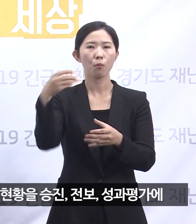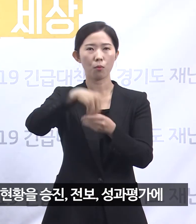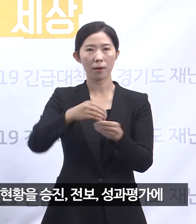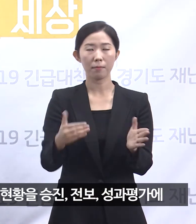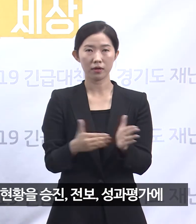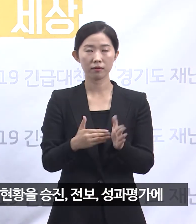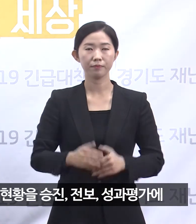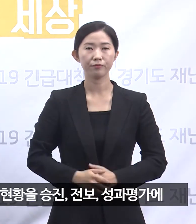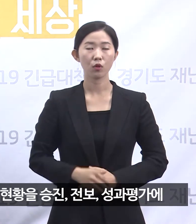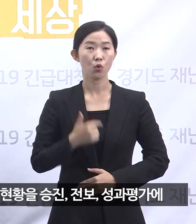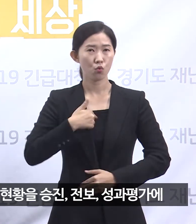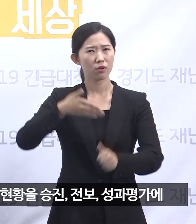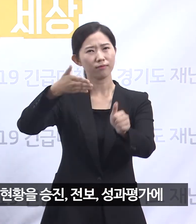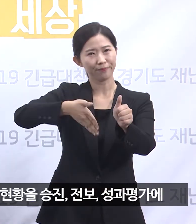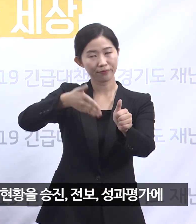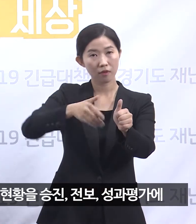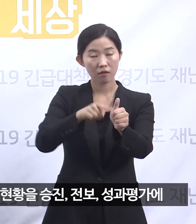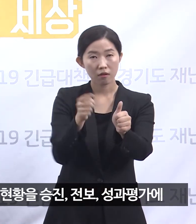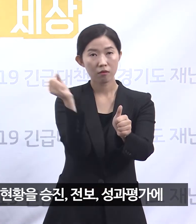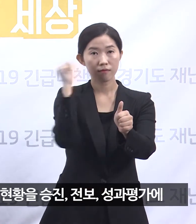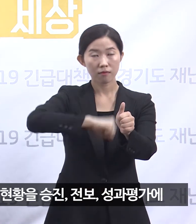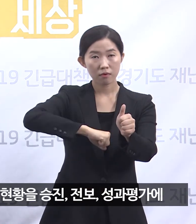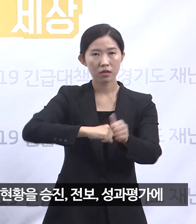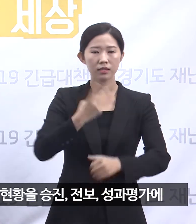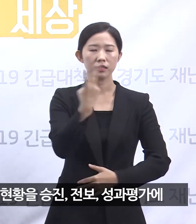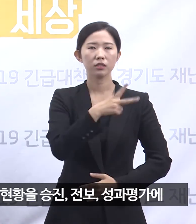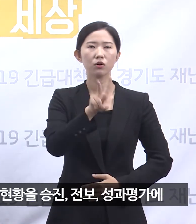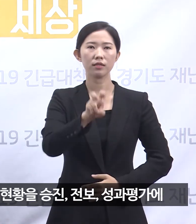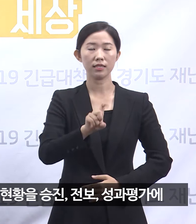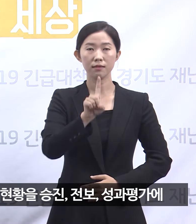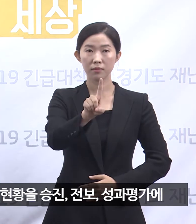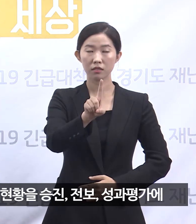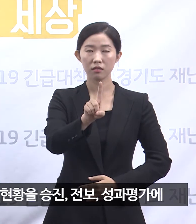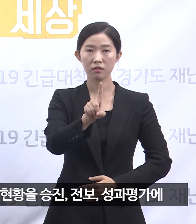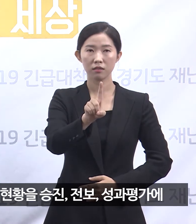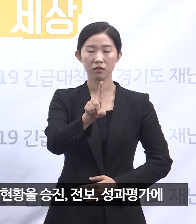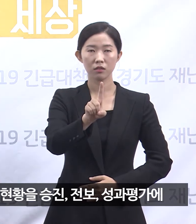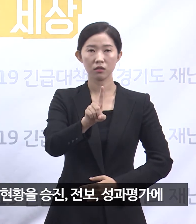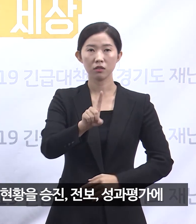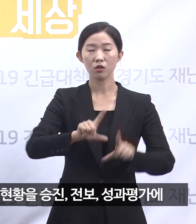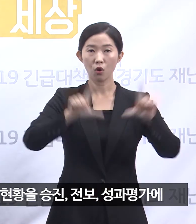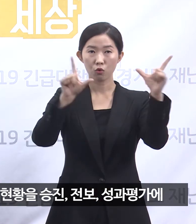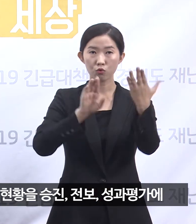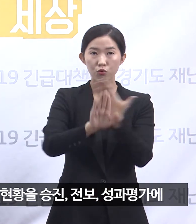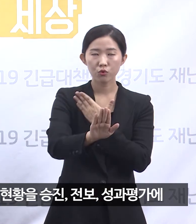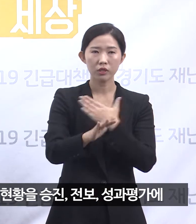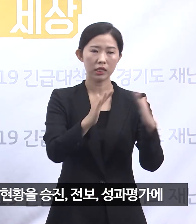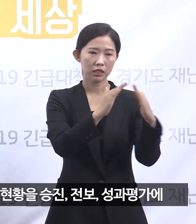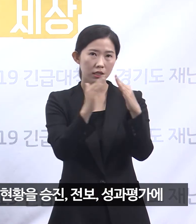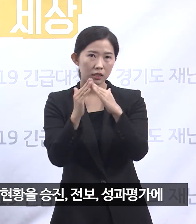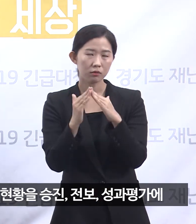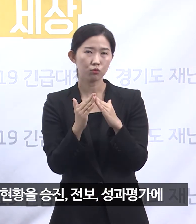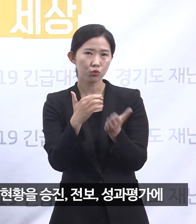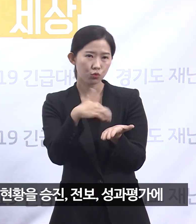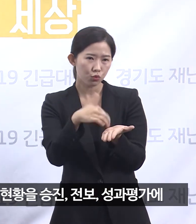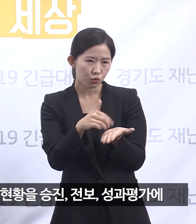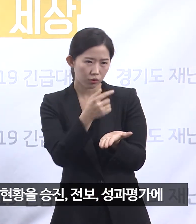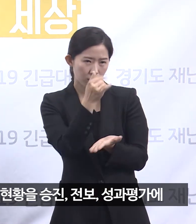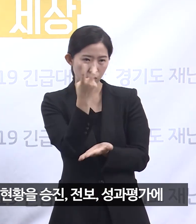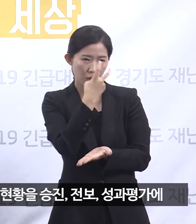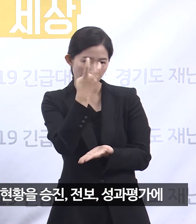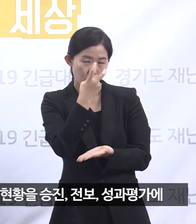권고를 위반할 경우에 2021년 인사부터 주택 보유 현황을 승진,